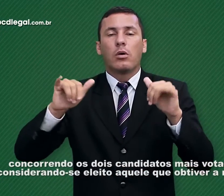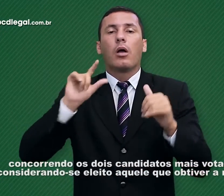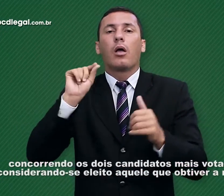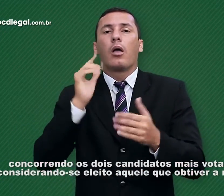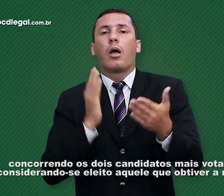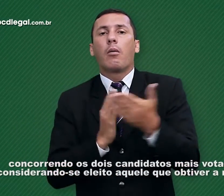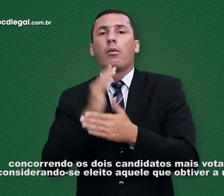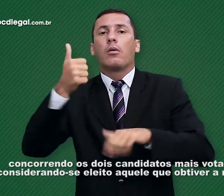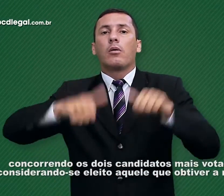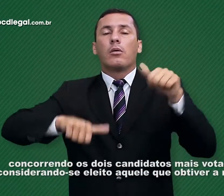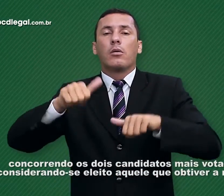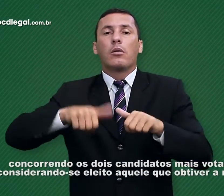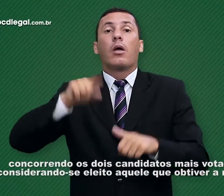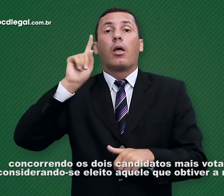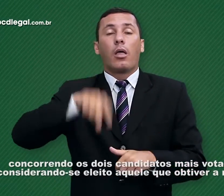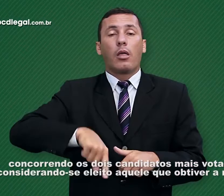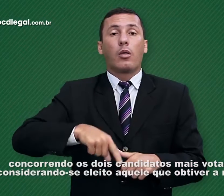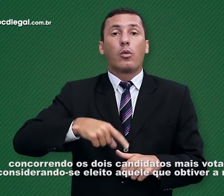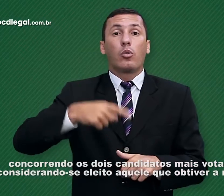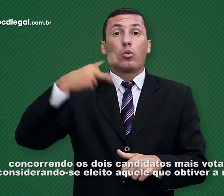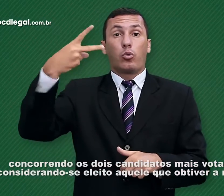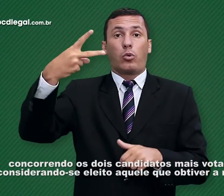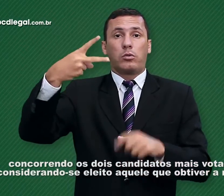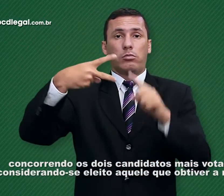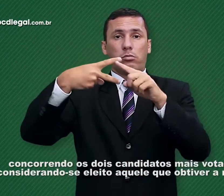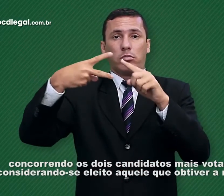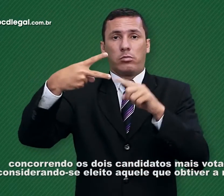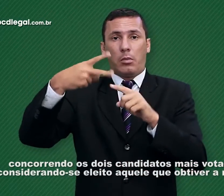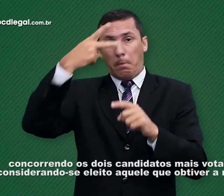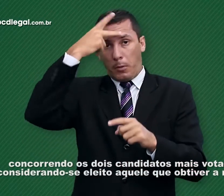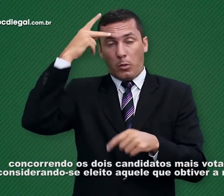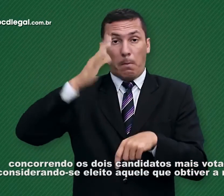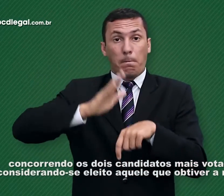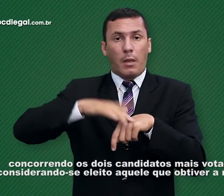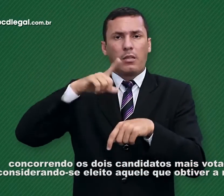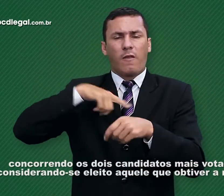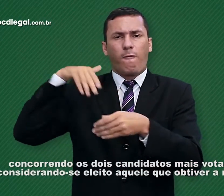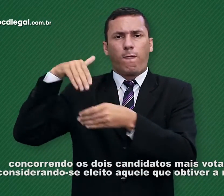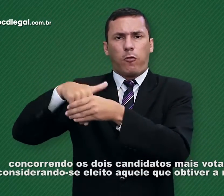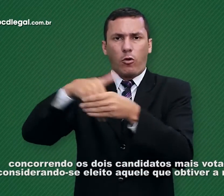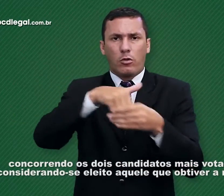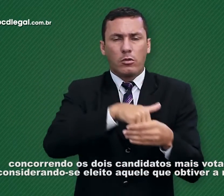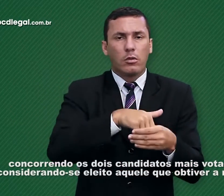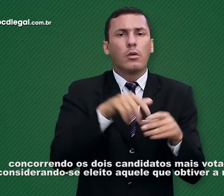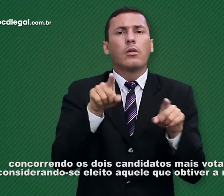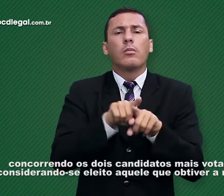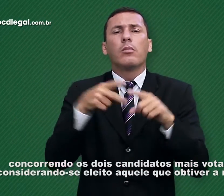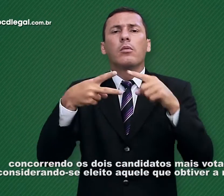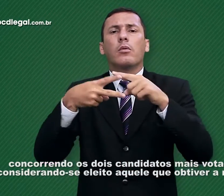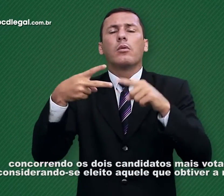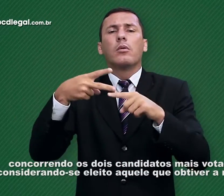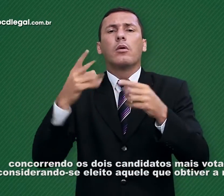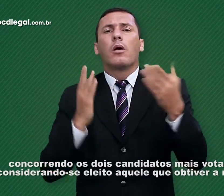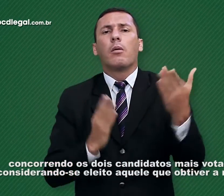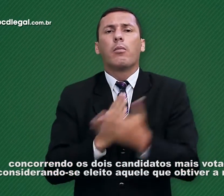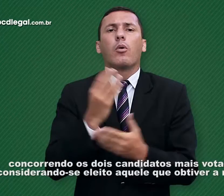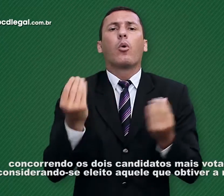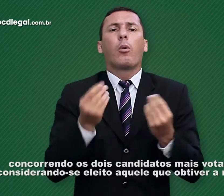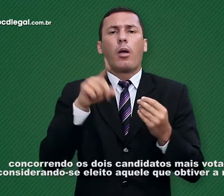concorrendo os dois candidatos mais votados e considerando-se eleito aquele que obtiver a maioria